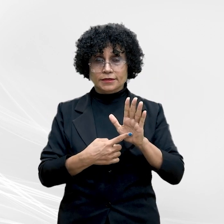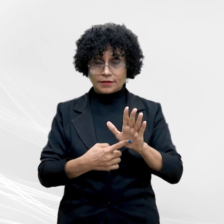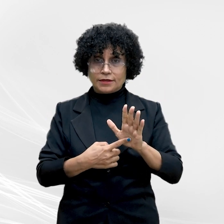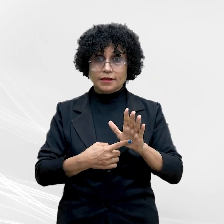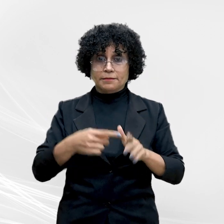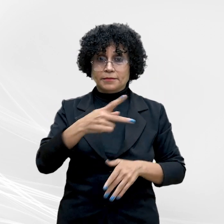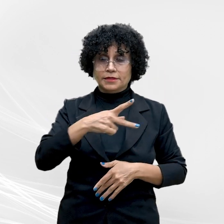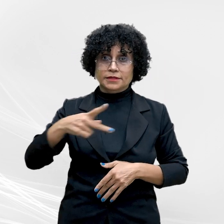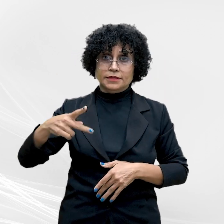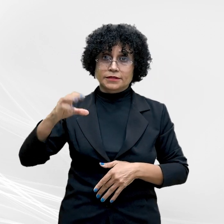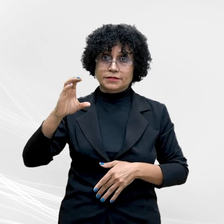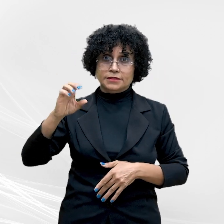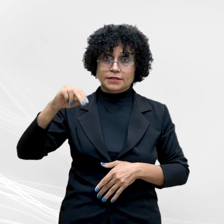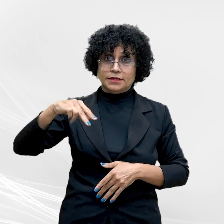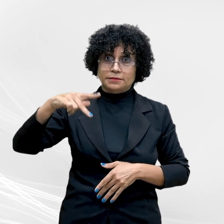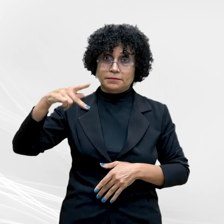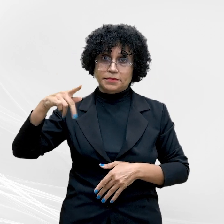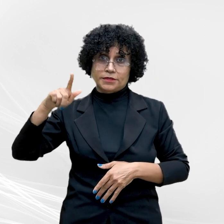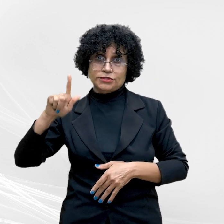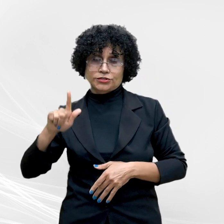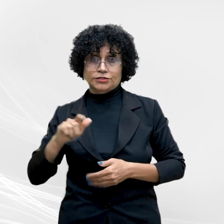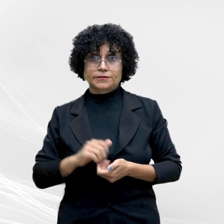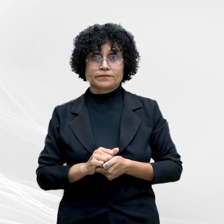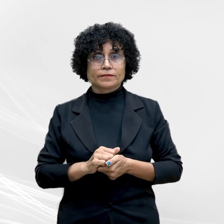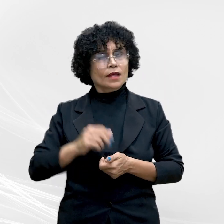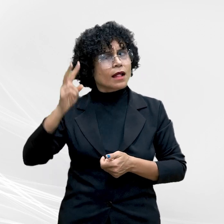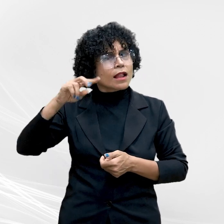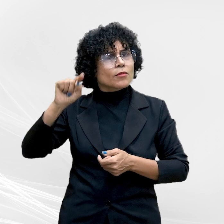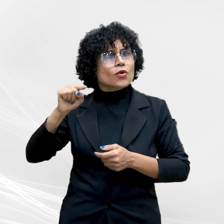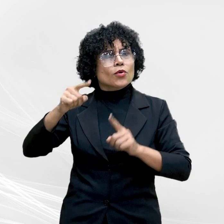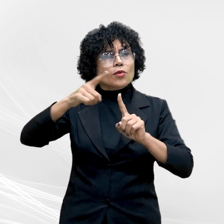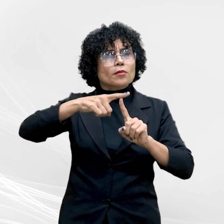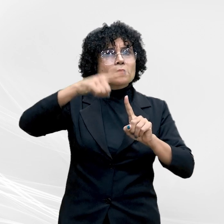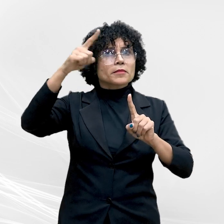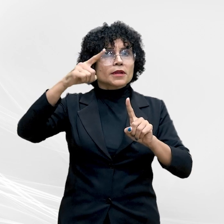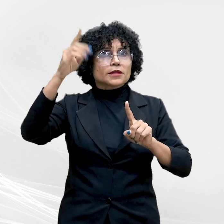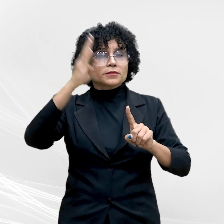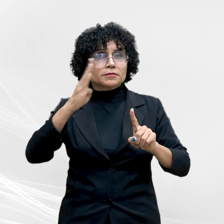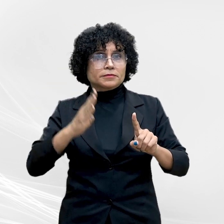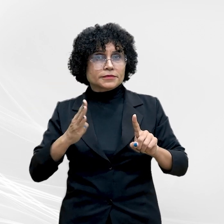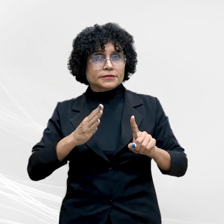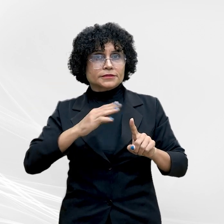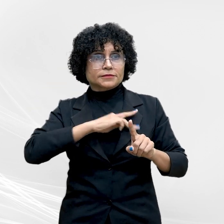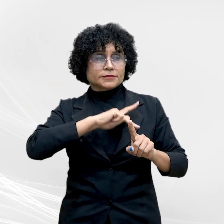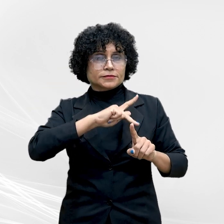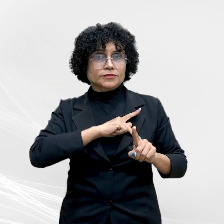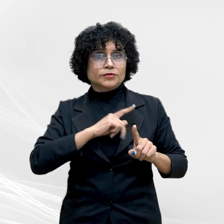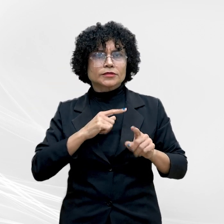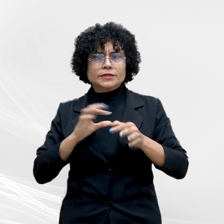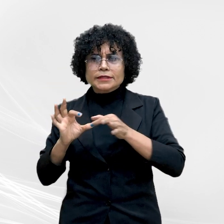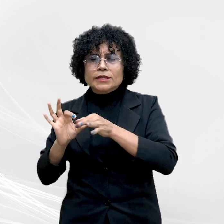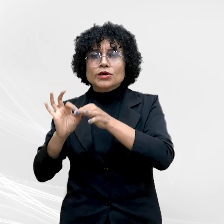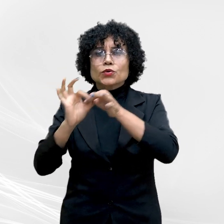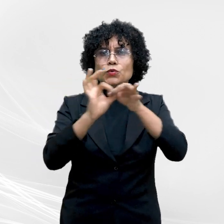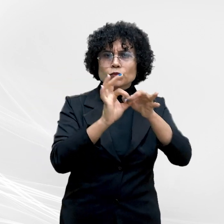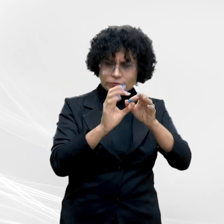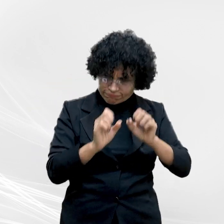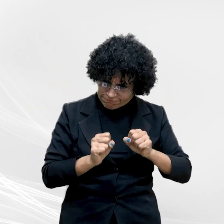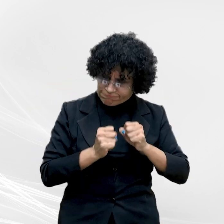Ela lembrou que o principal pilar do MP brasileiro é a unidade, e que a instituição segue forte e unida para agir de forma